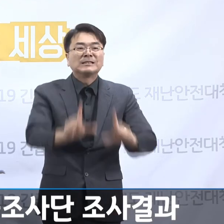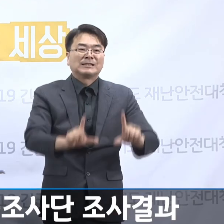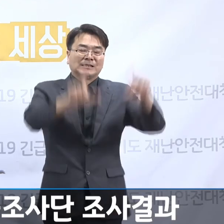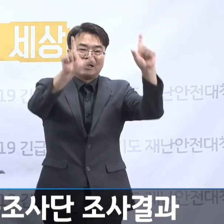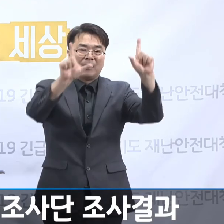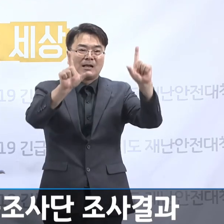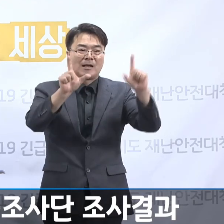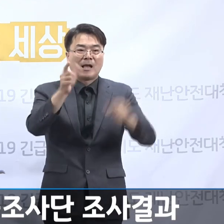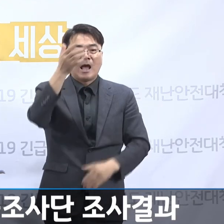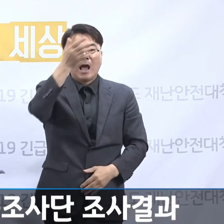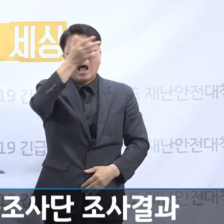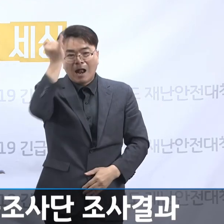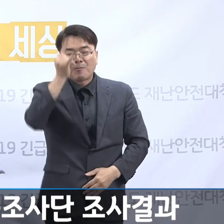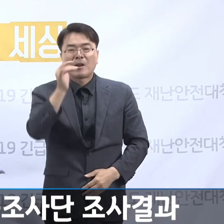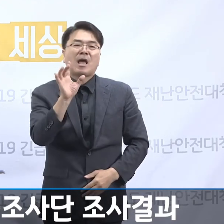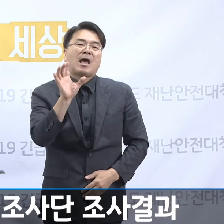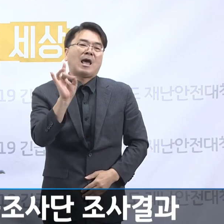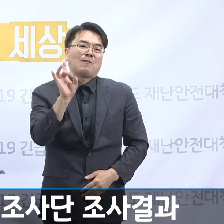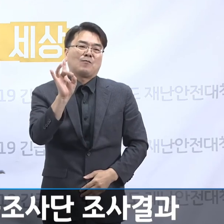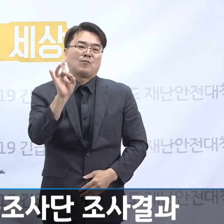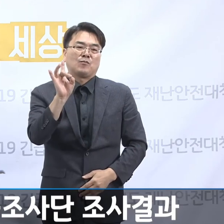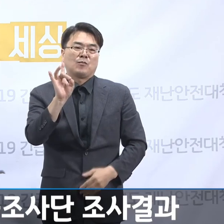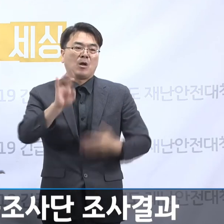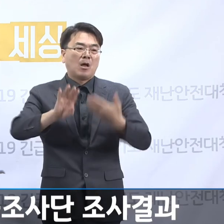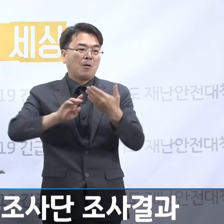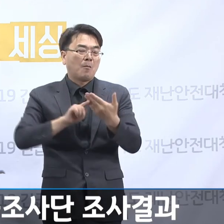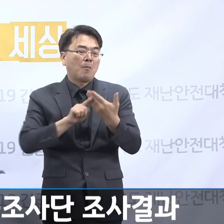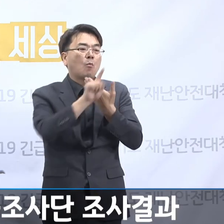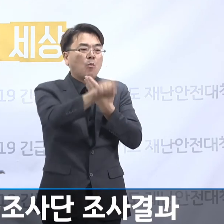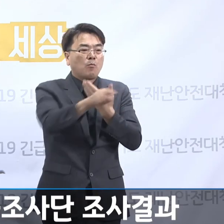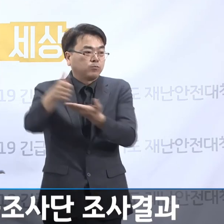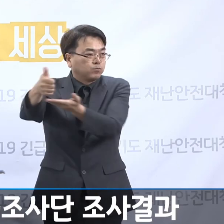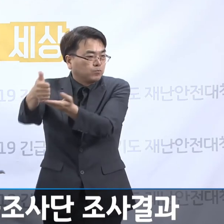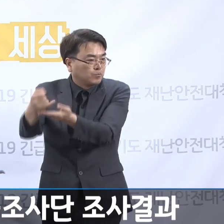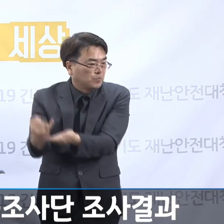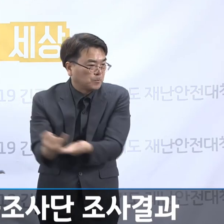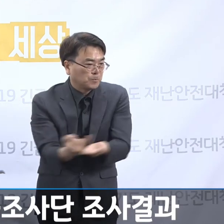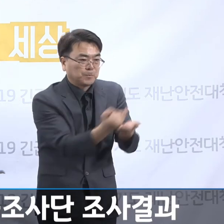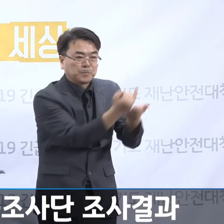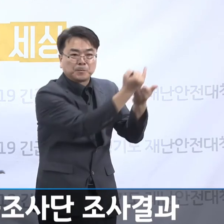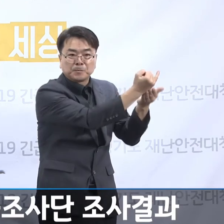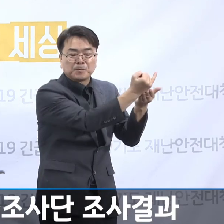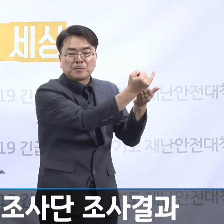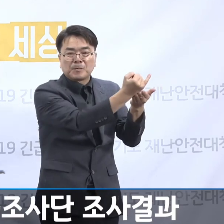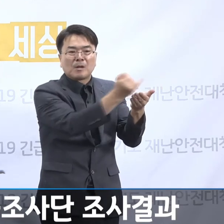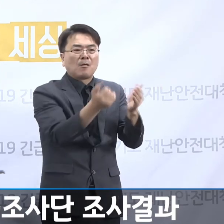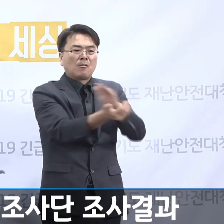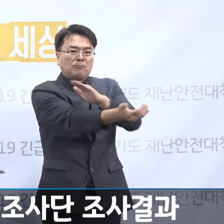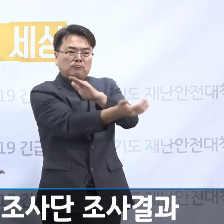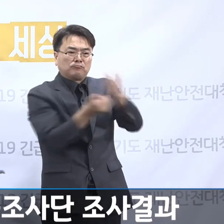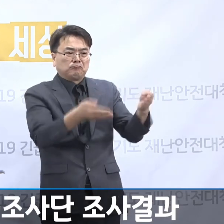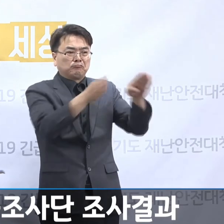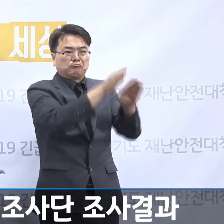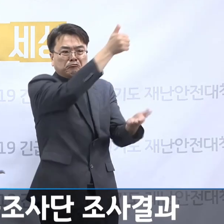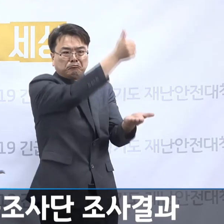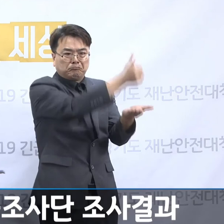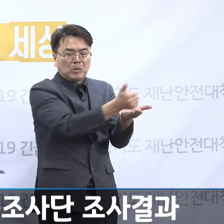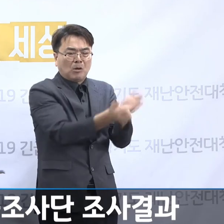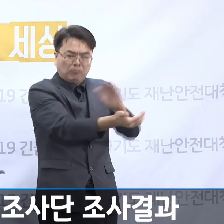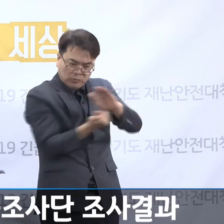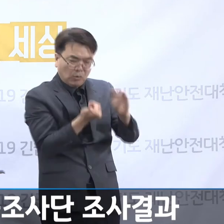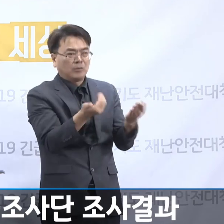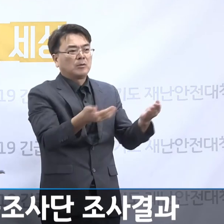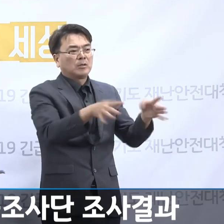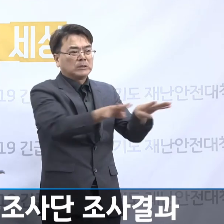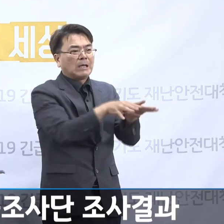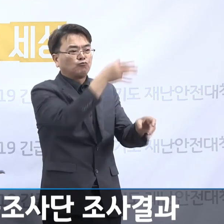위안부 피해 할머니들 한 번을 외부로 모시고 나가 시설 부실 운영으로 불러난 전 시설장과 전 사무국장을